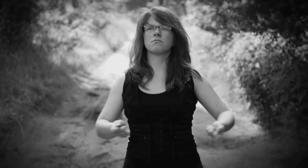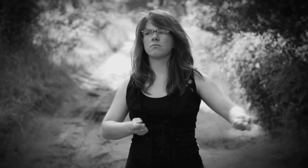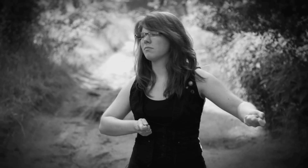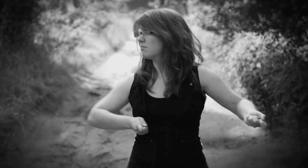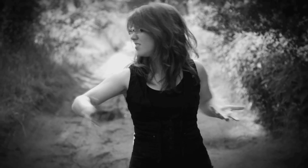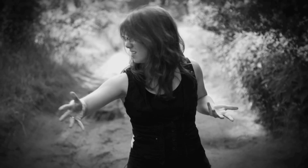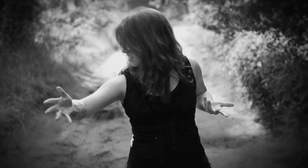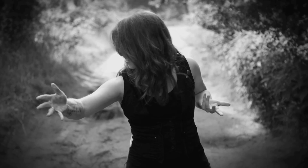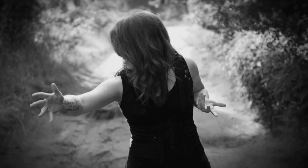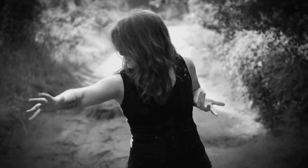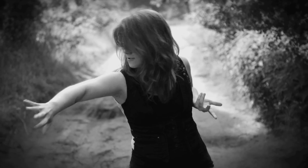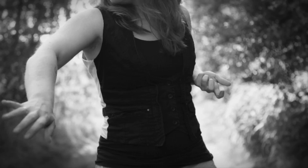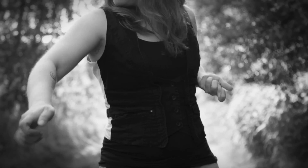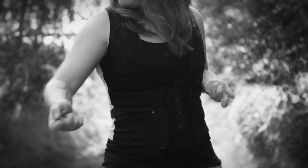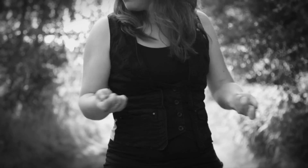Kontrolle nie wieder verlieren